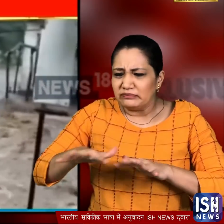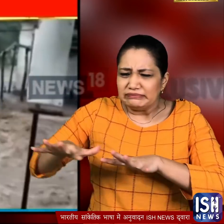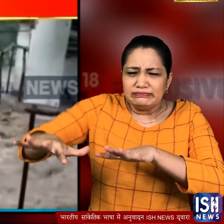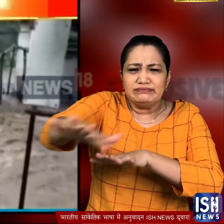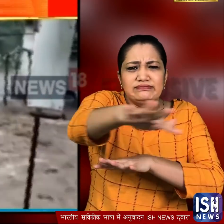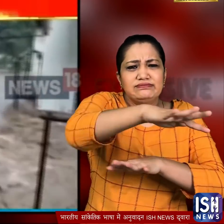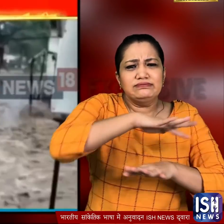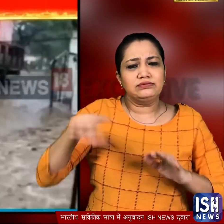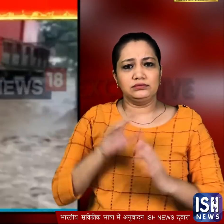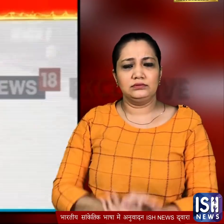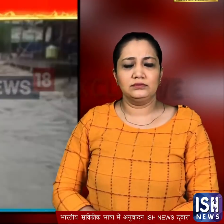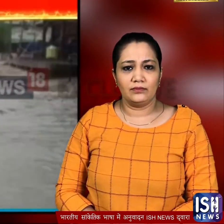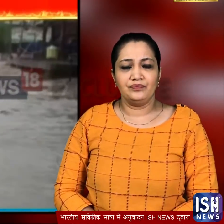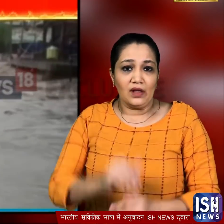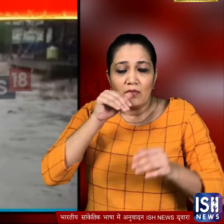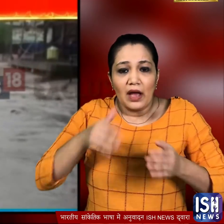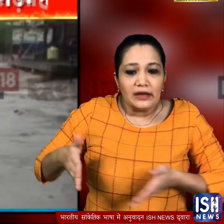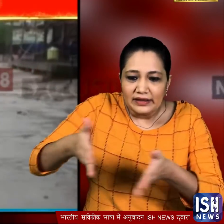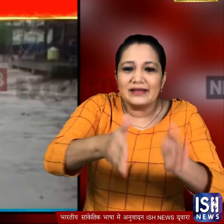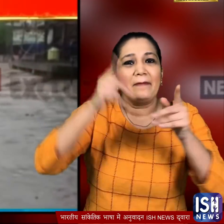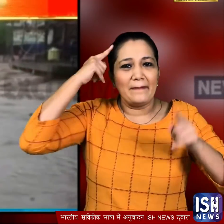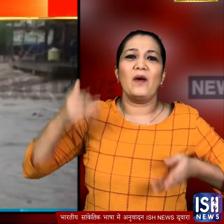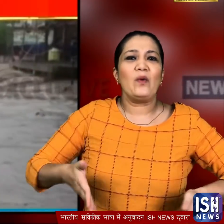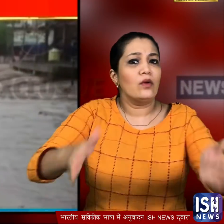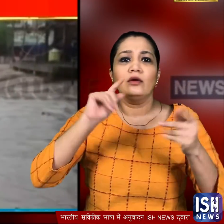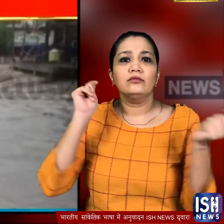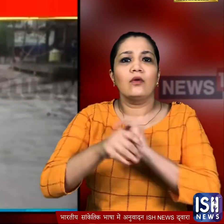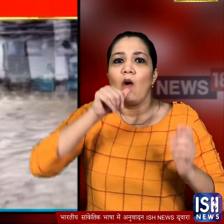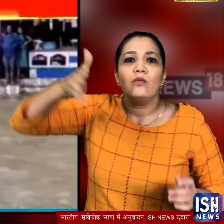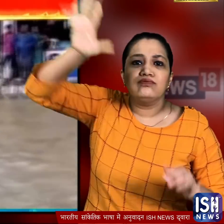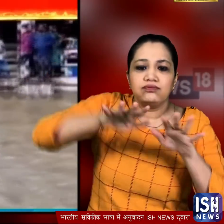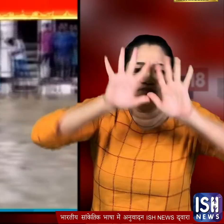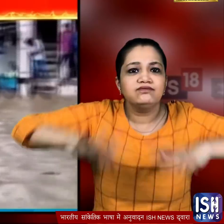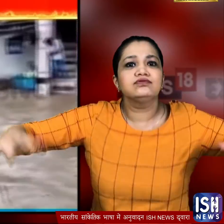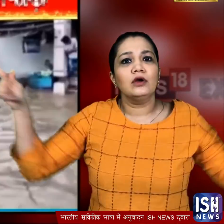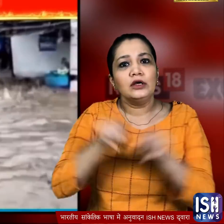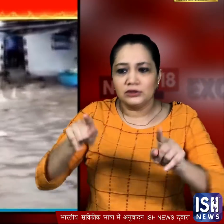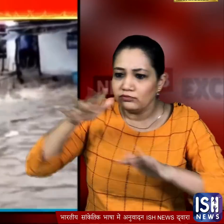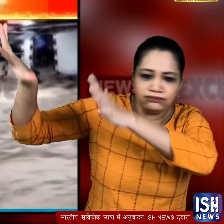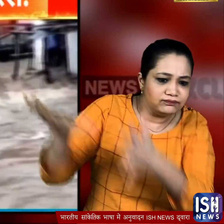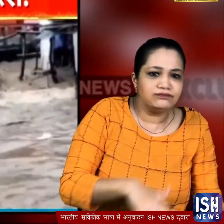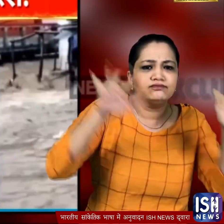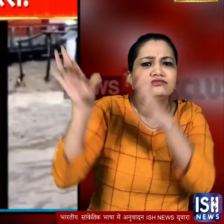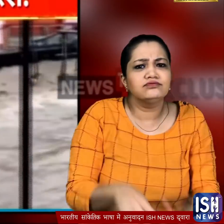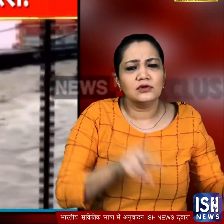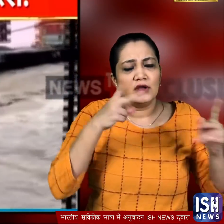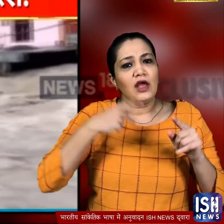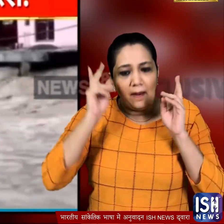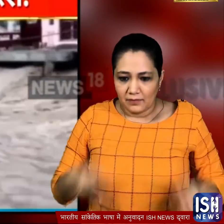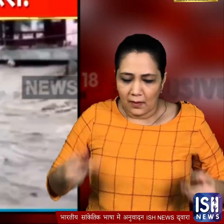मुश्किल तो ये थी कि पानी सड़कों पर ऐसे बहरा था जैसे समंदर में लेरे उट रही हो ये देखकर लोग भी एहरान रहे गए जो जहां खड़ा था वो वहीं से